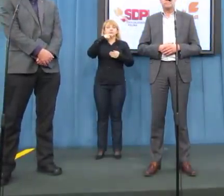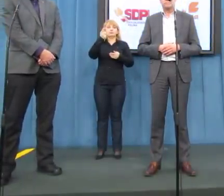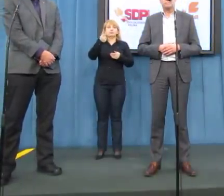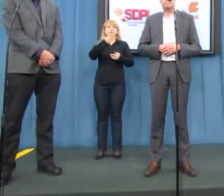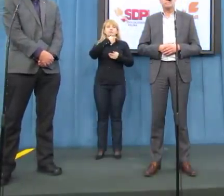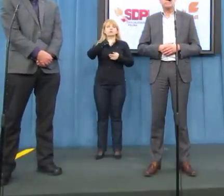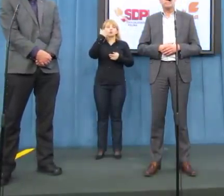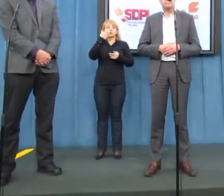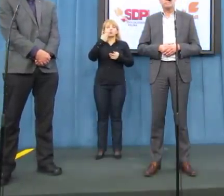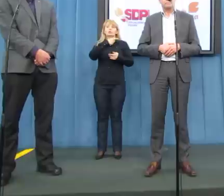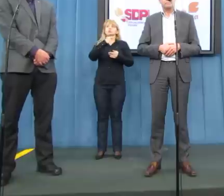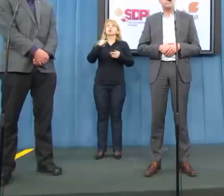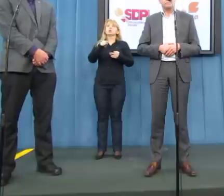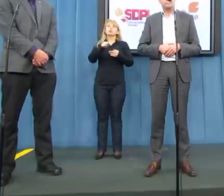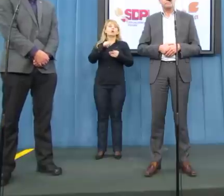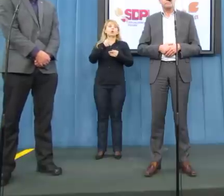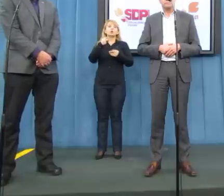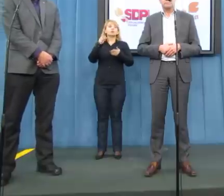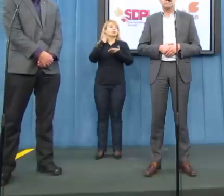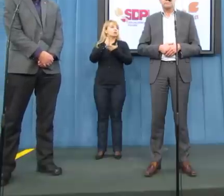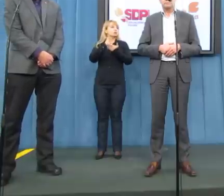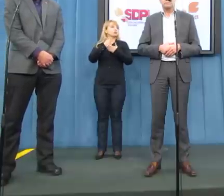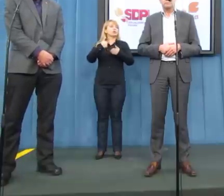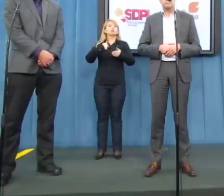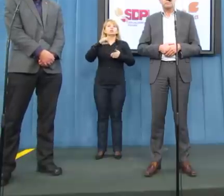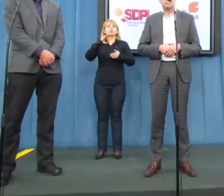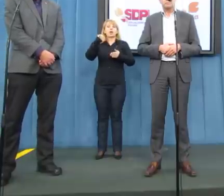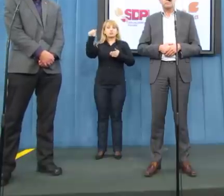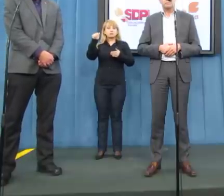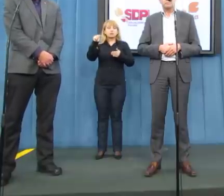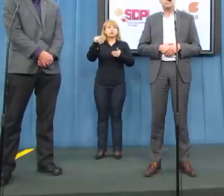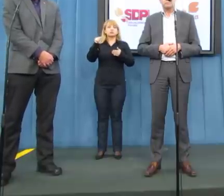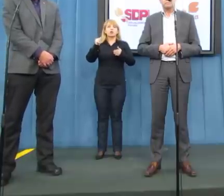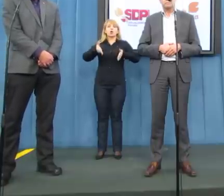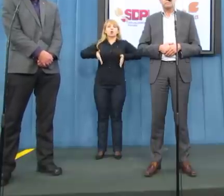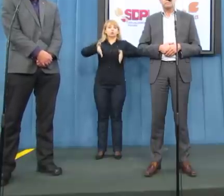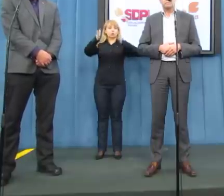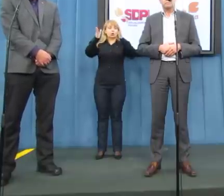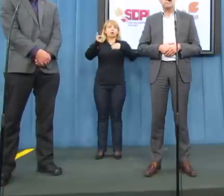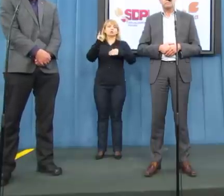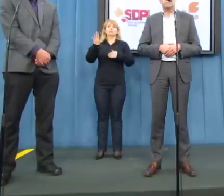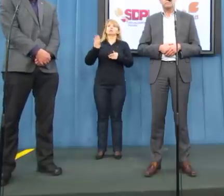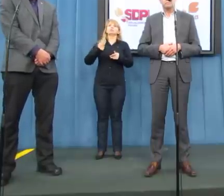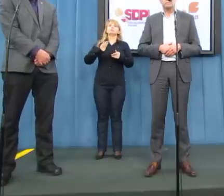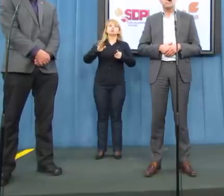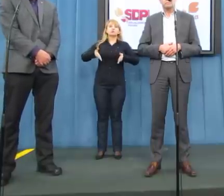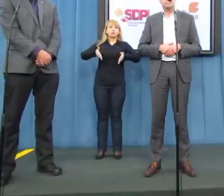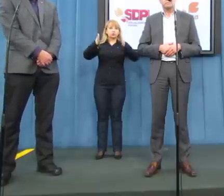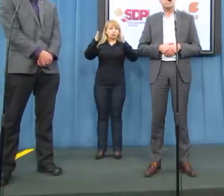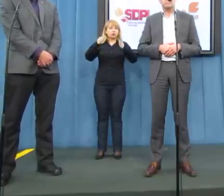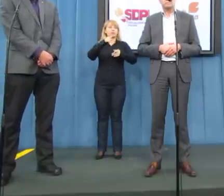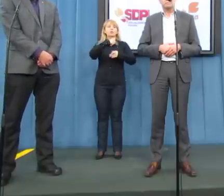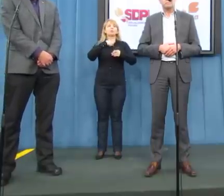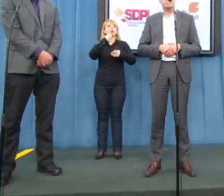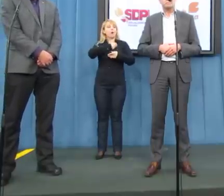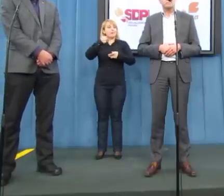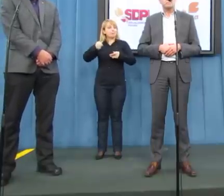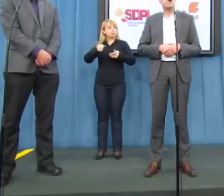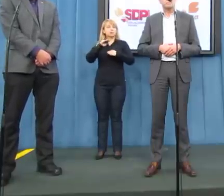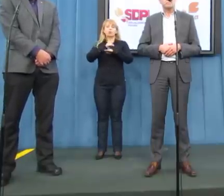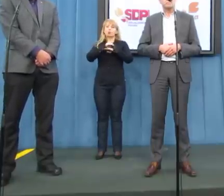powiedzieć, że to nie tylko jest nasz ekspert od kwestii drogownictwa i bezpieczeństwa w ruchu drogowym. Maciek jest też